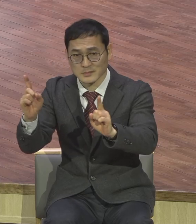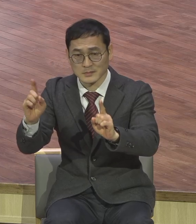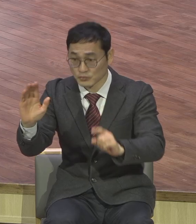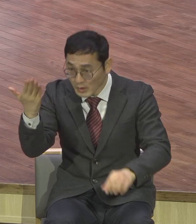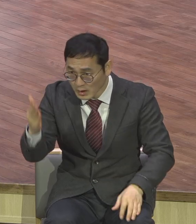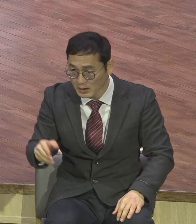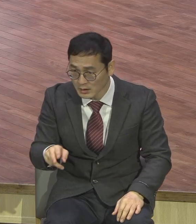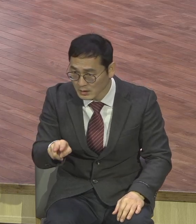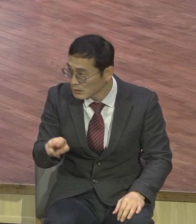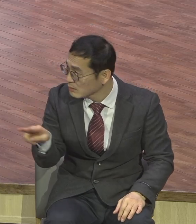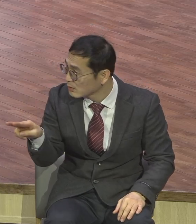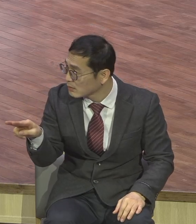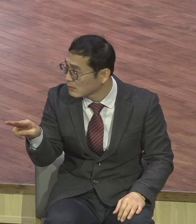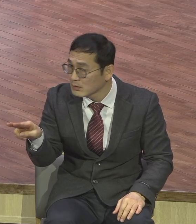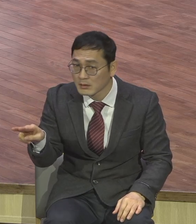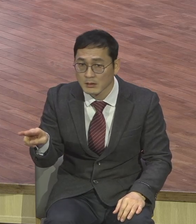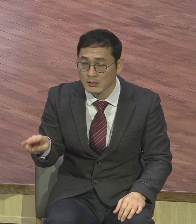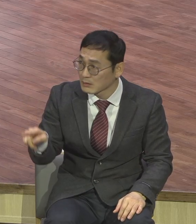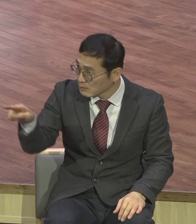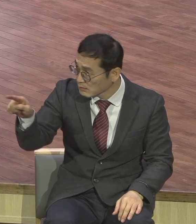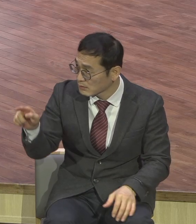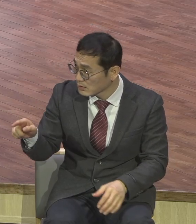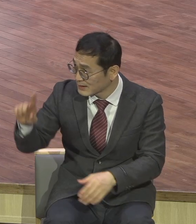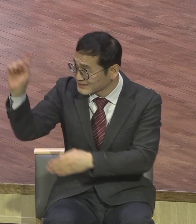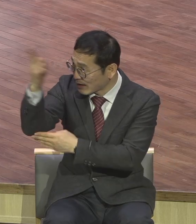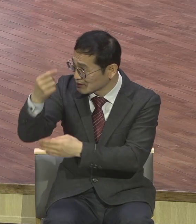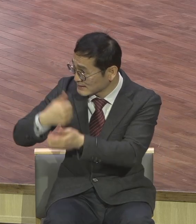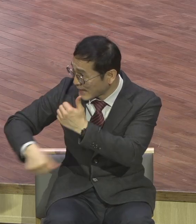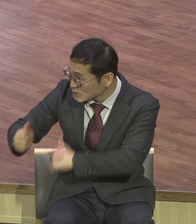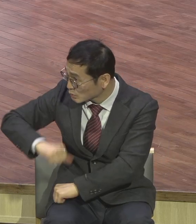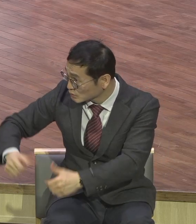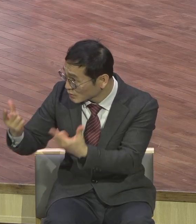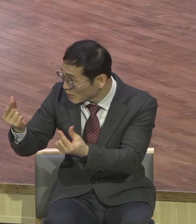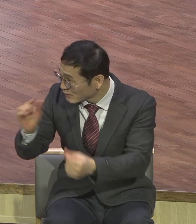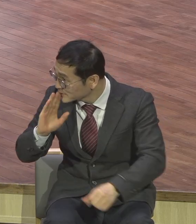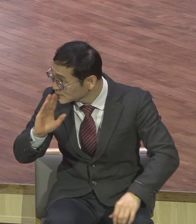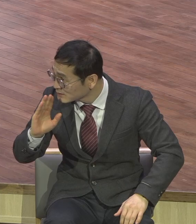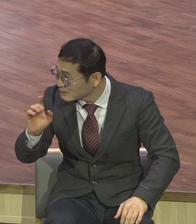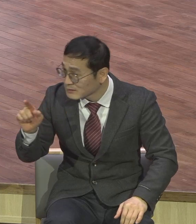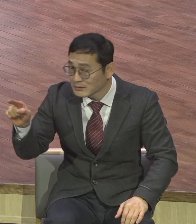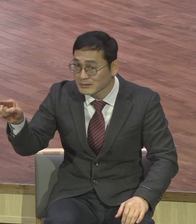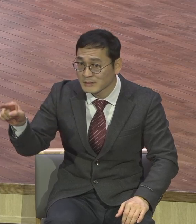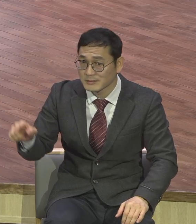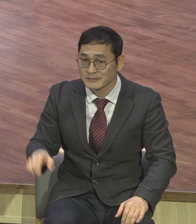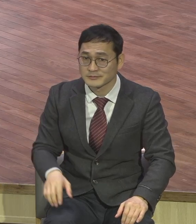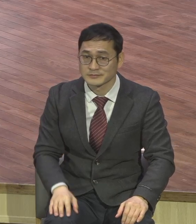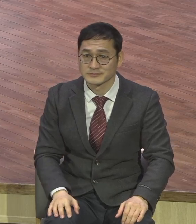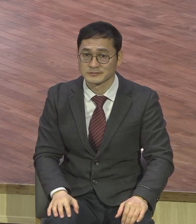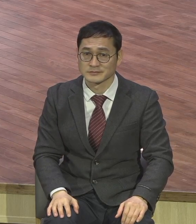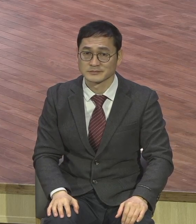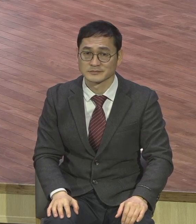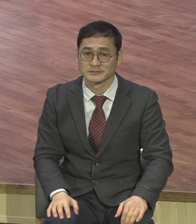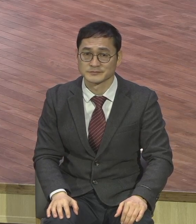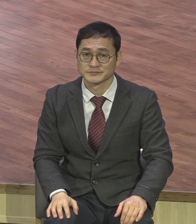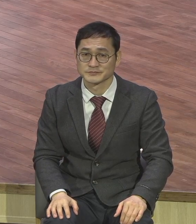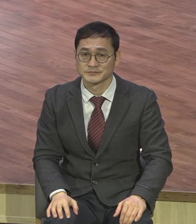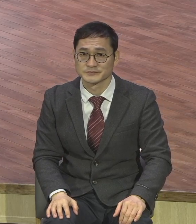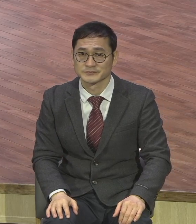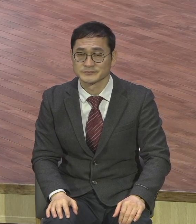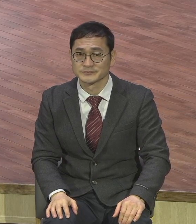향해서 따위세 자손 아니냐 따위세 자손 아니냐라고 고백을 합니다 유대인들의